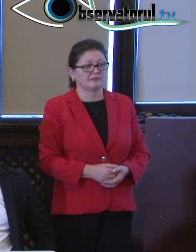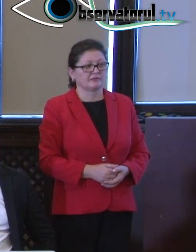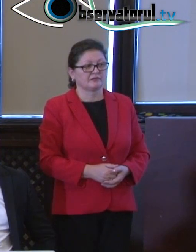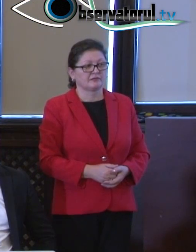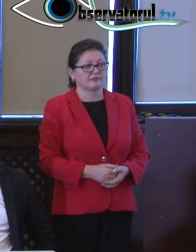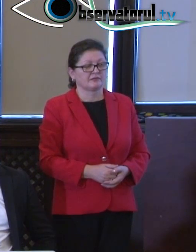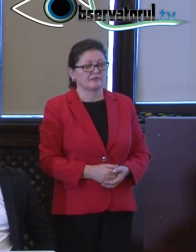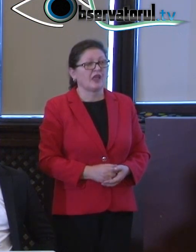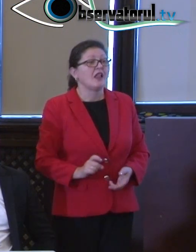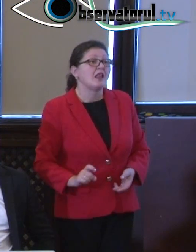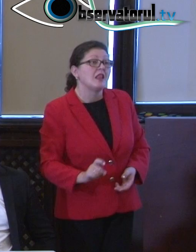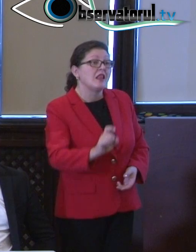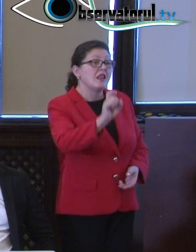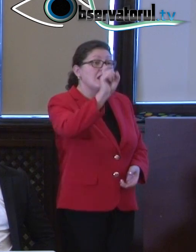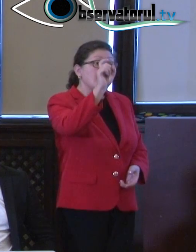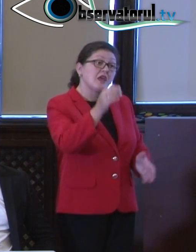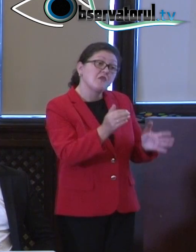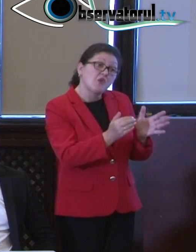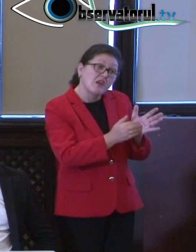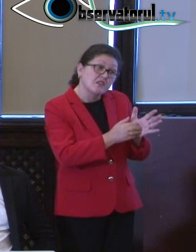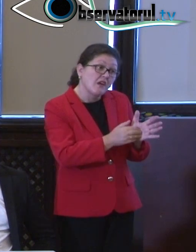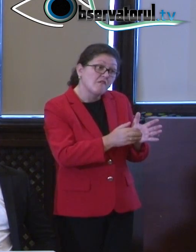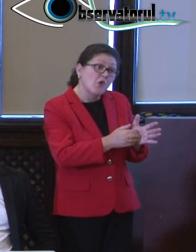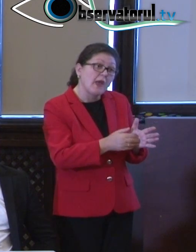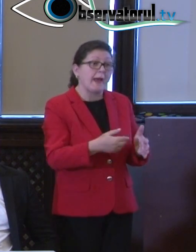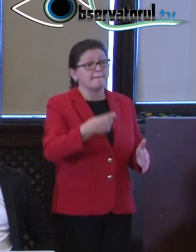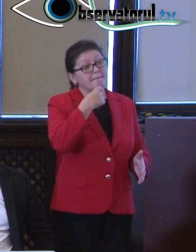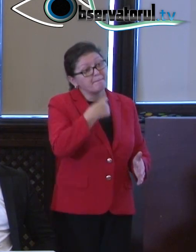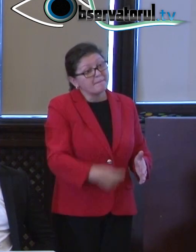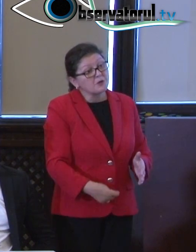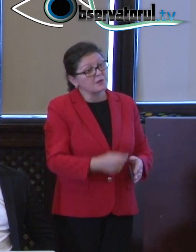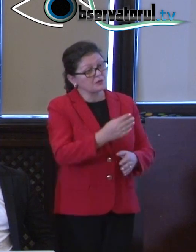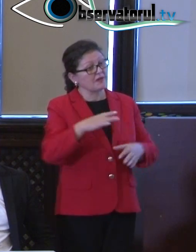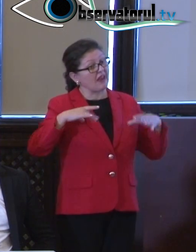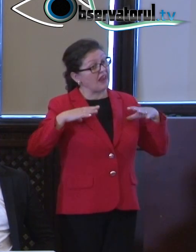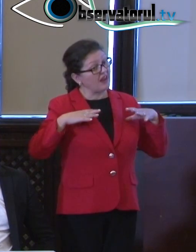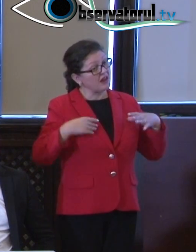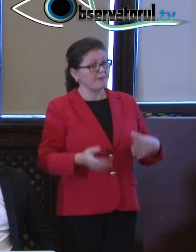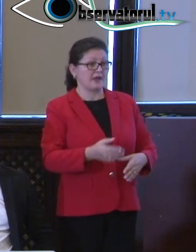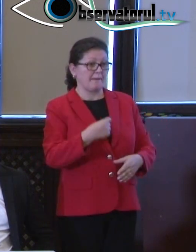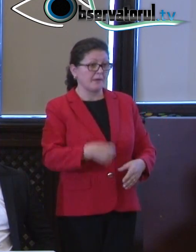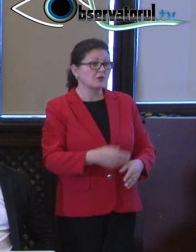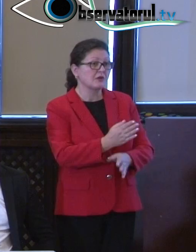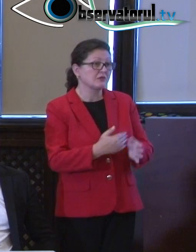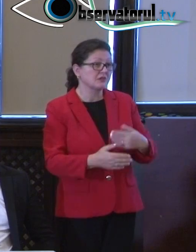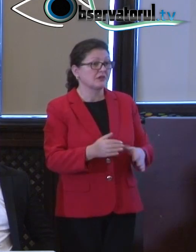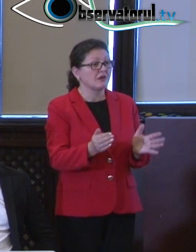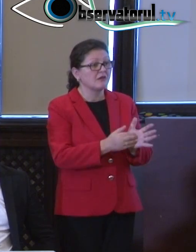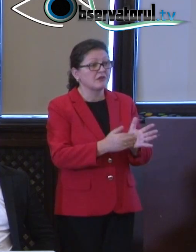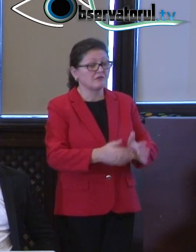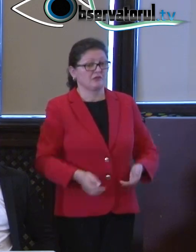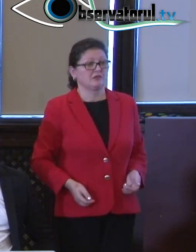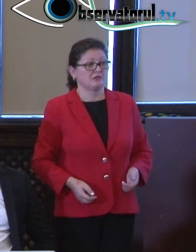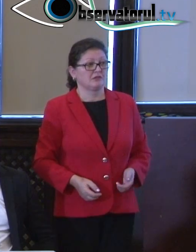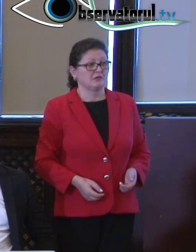fiecare dimineață de oameni care în mod normal n-ar avea nevoie de liftul acela. Să le lași libere pentru oamenii cu dizabilități care au nevoie să